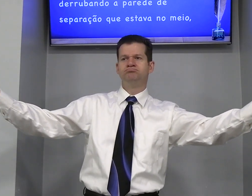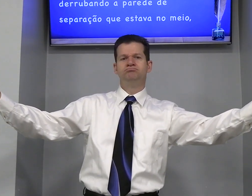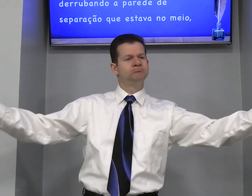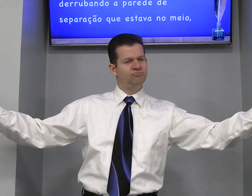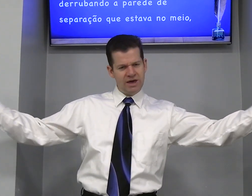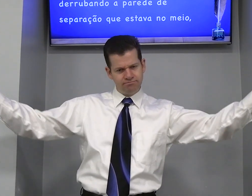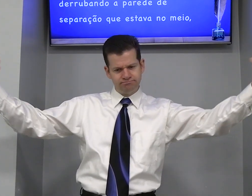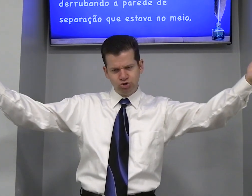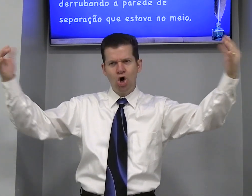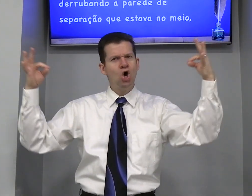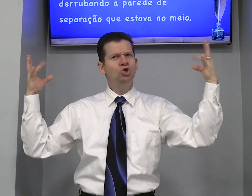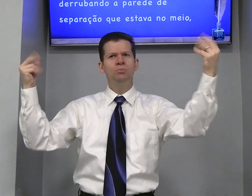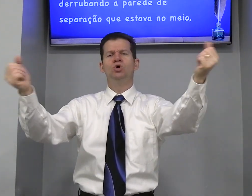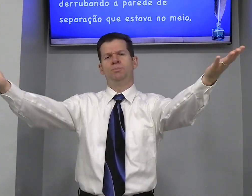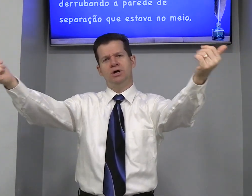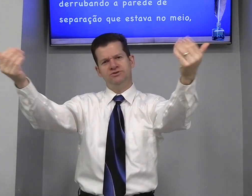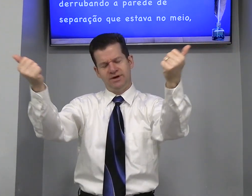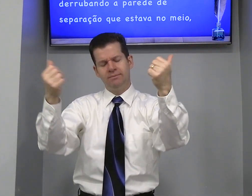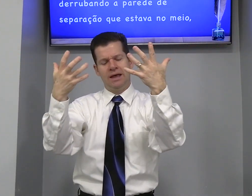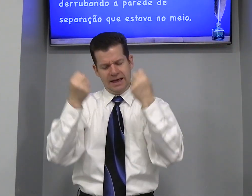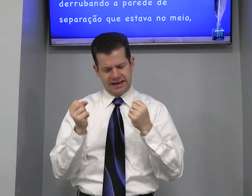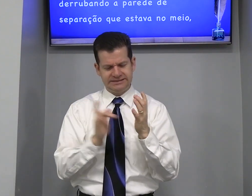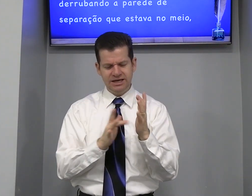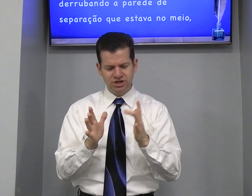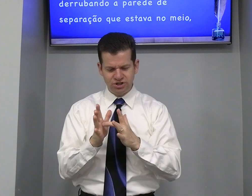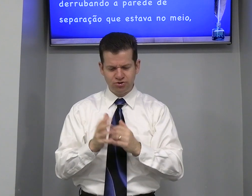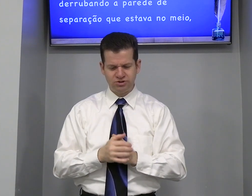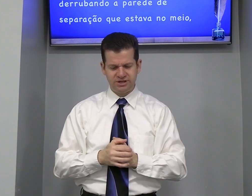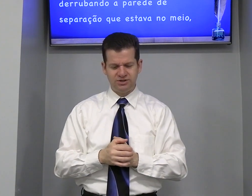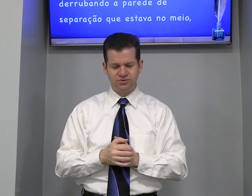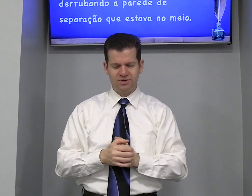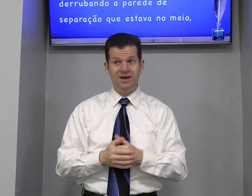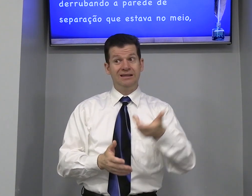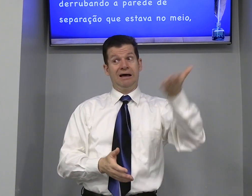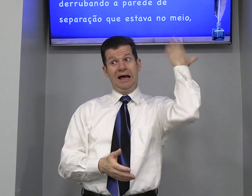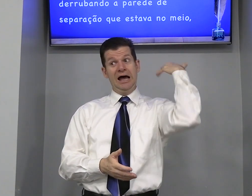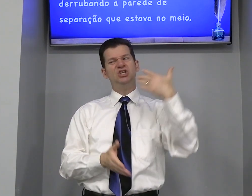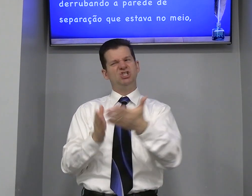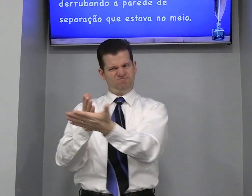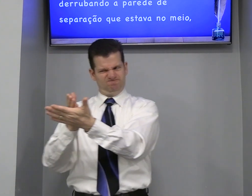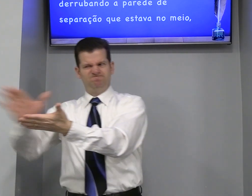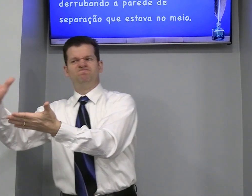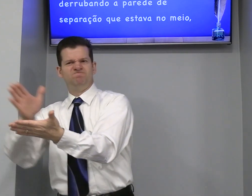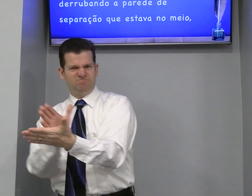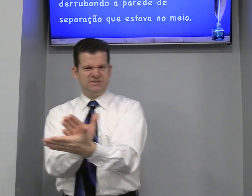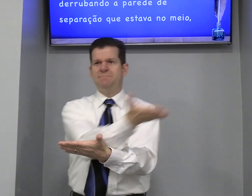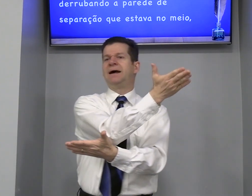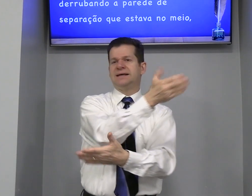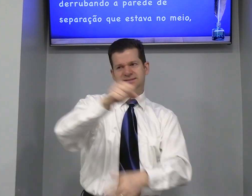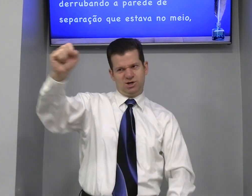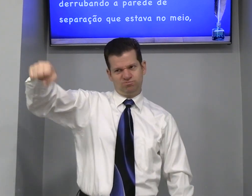Todo mundo Pode vir Aceite a Jesus Cristo Antes Separação